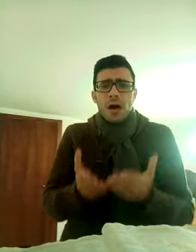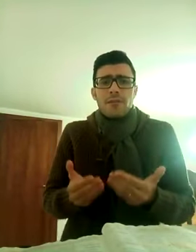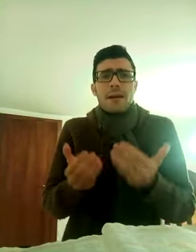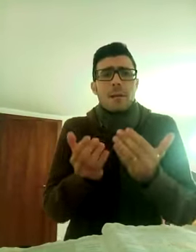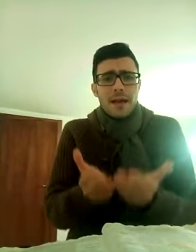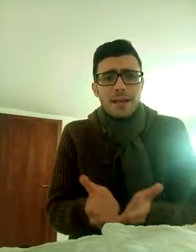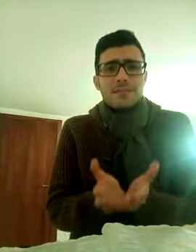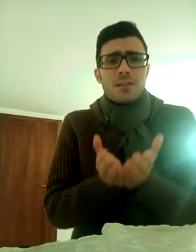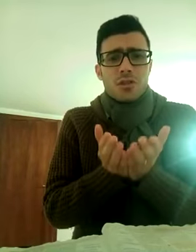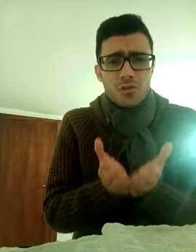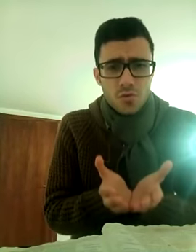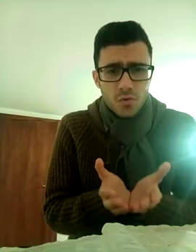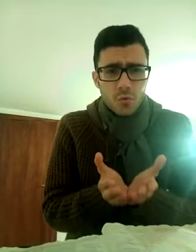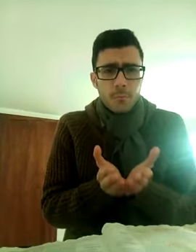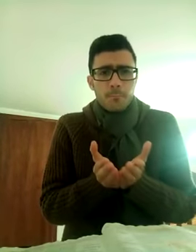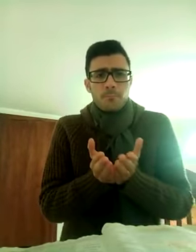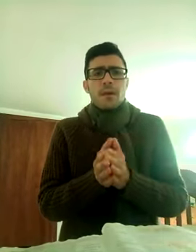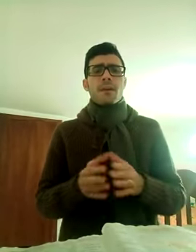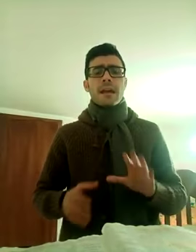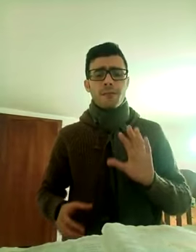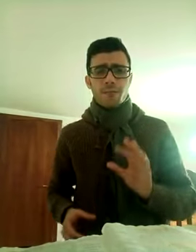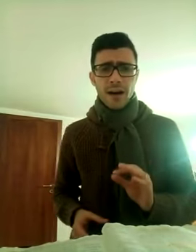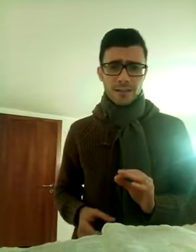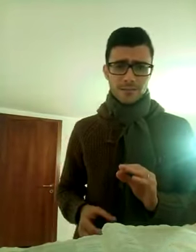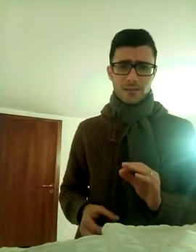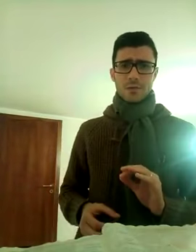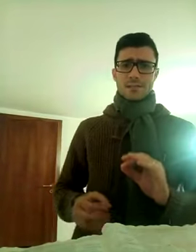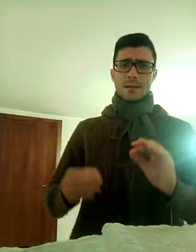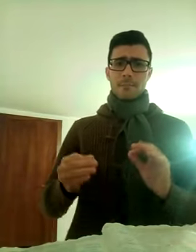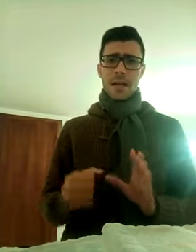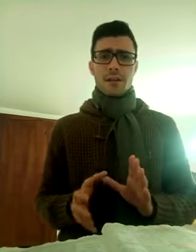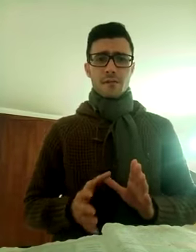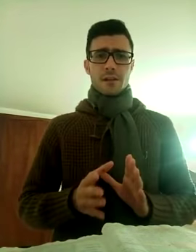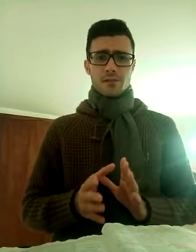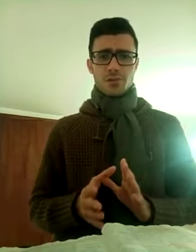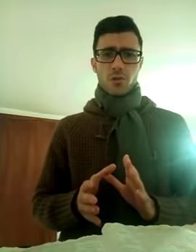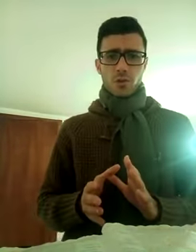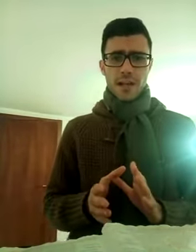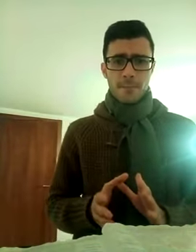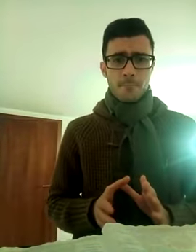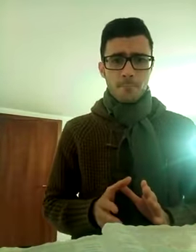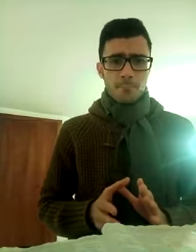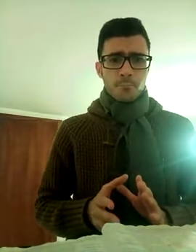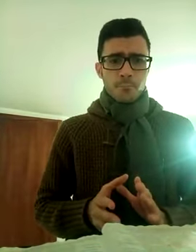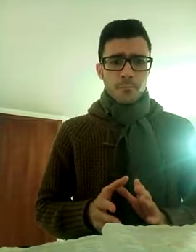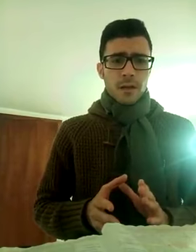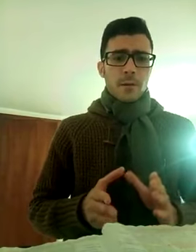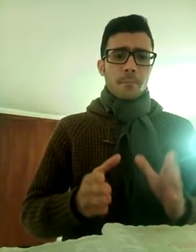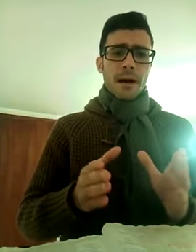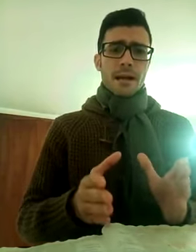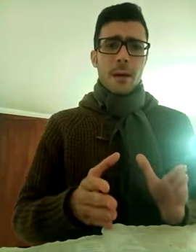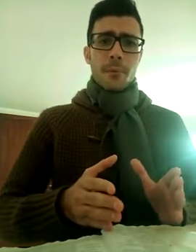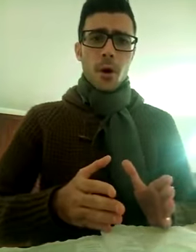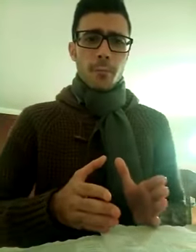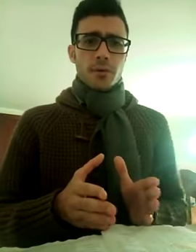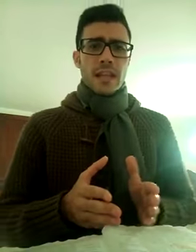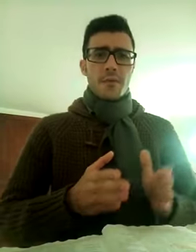avevi veramente Gesù, infatti questa breve riflessione parla proprio delle